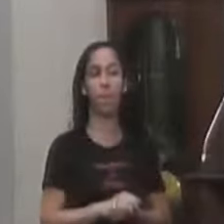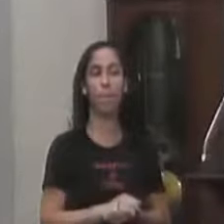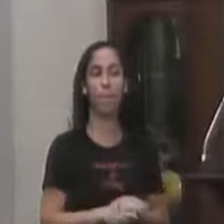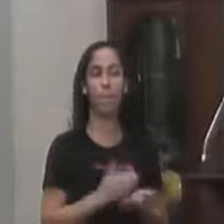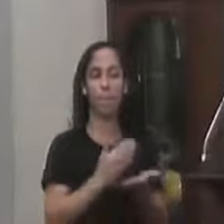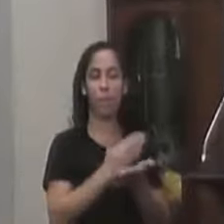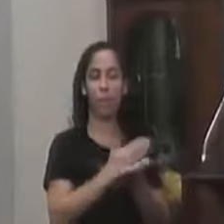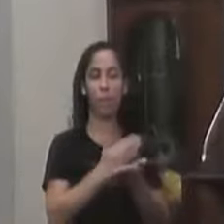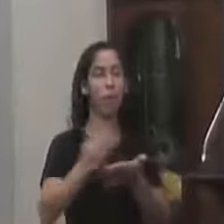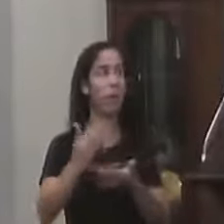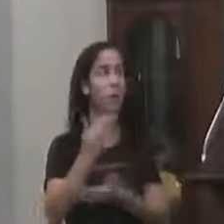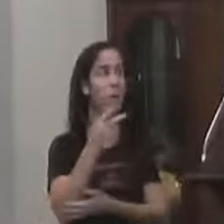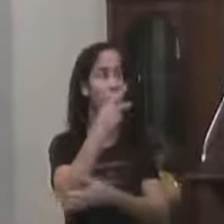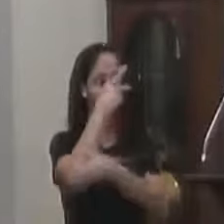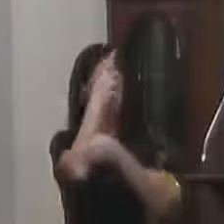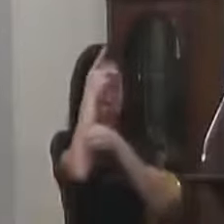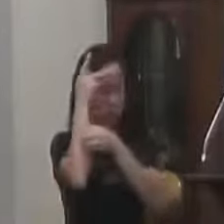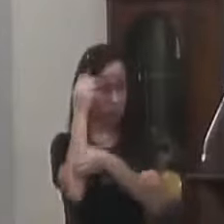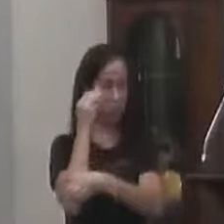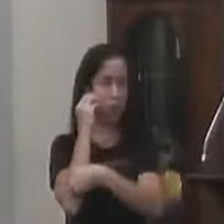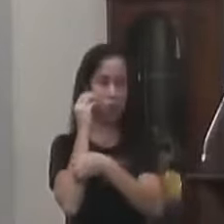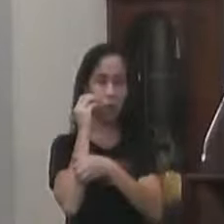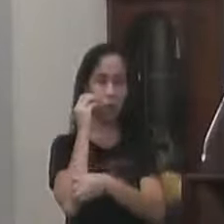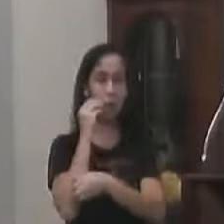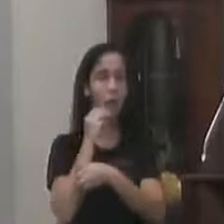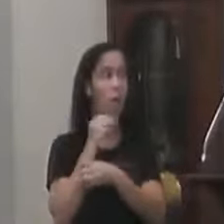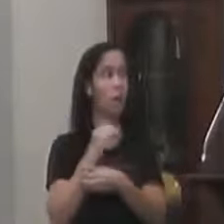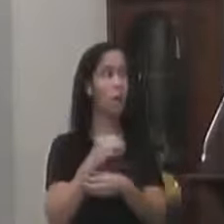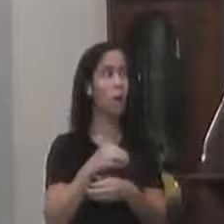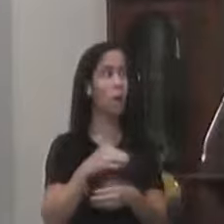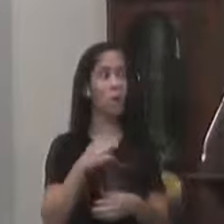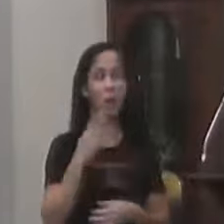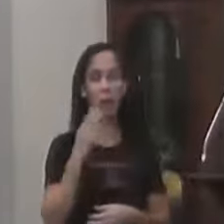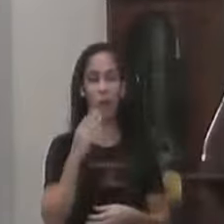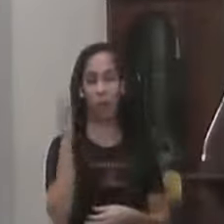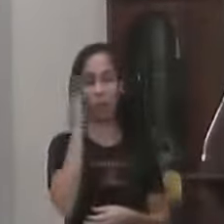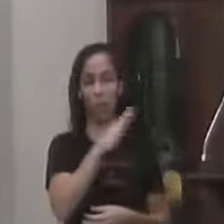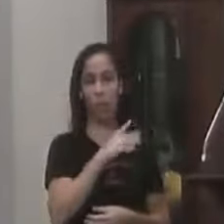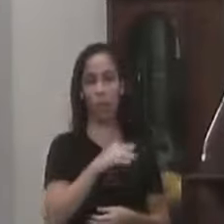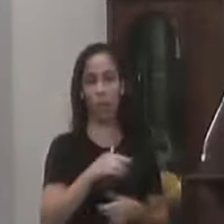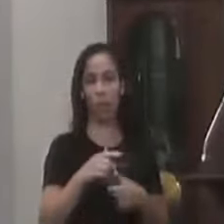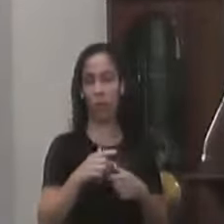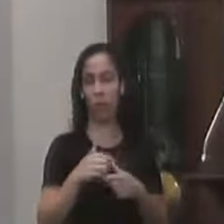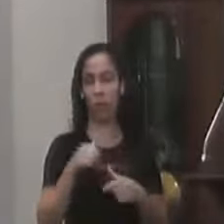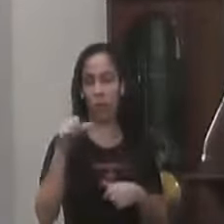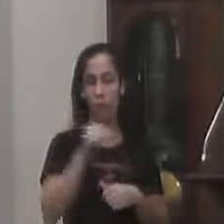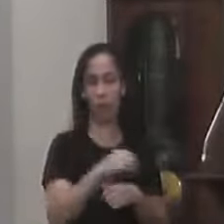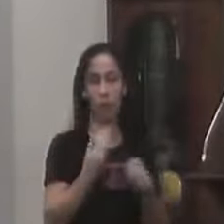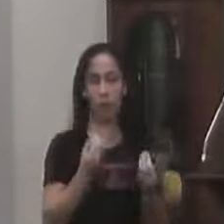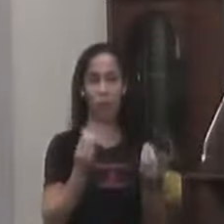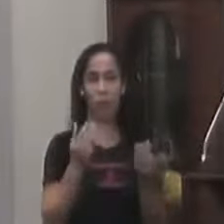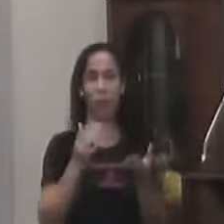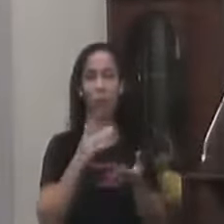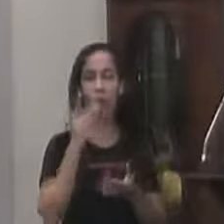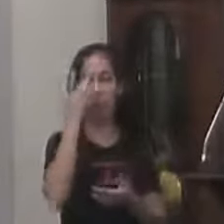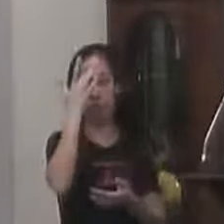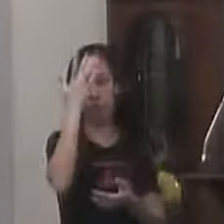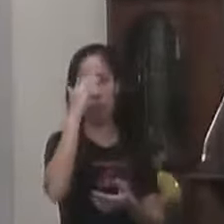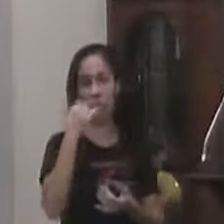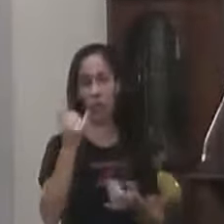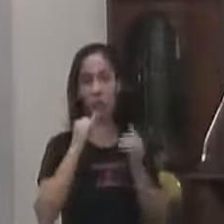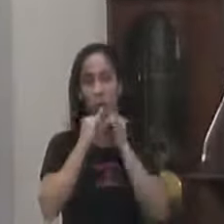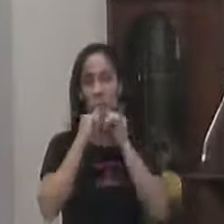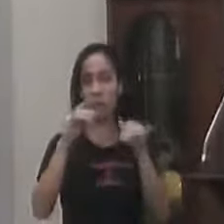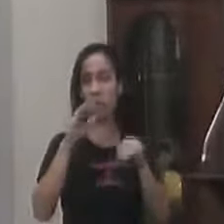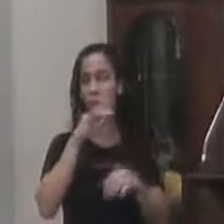Nebuloso Em que as pessoas Vão tentar Fazer com que o mal Seja muito mais disseminado Porque é muito mais fácil Vender notícia ruim